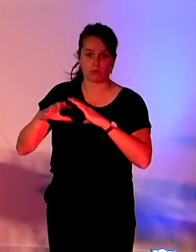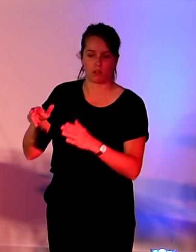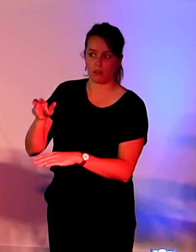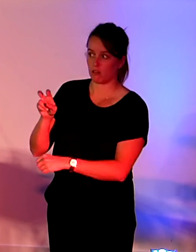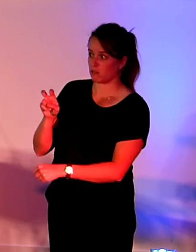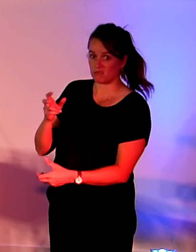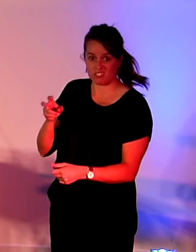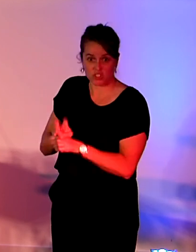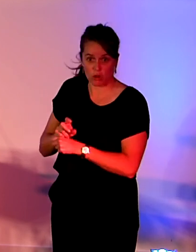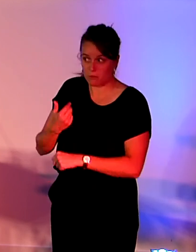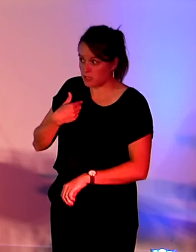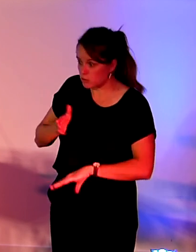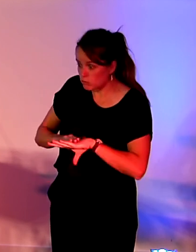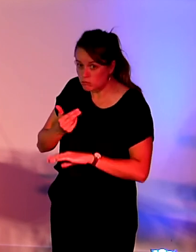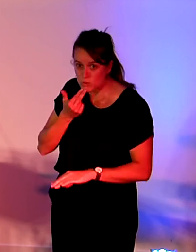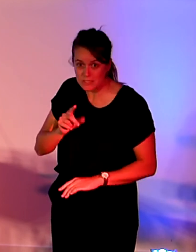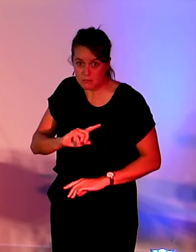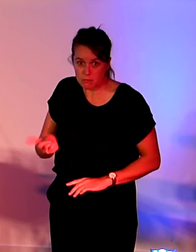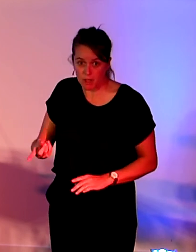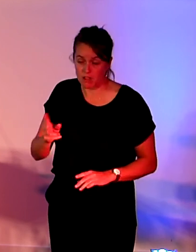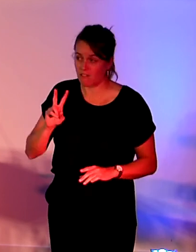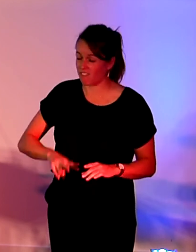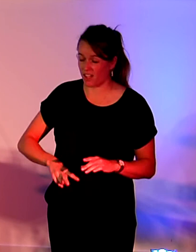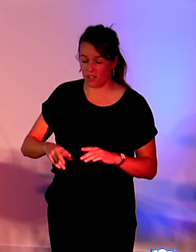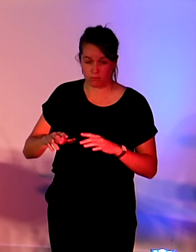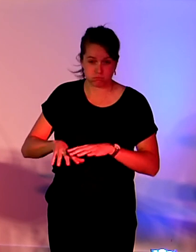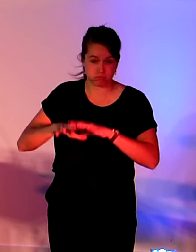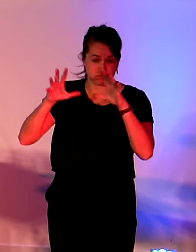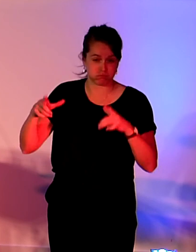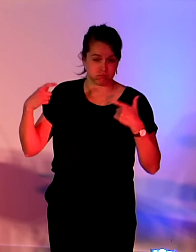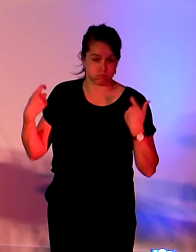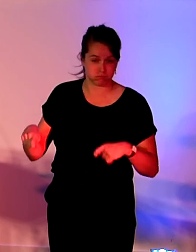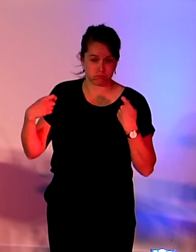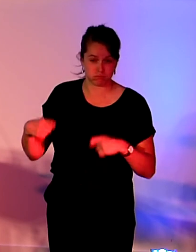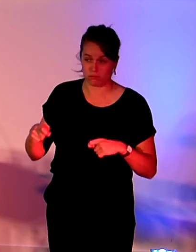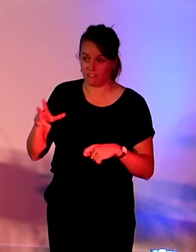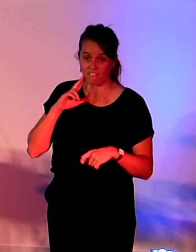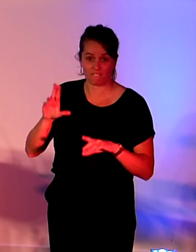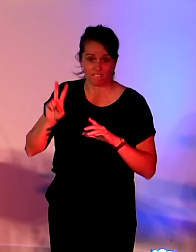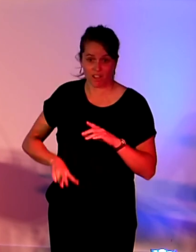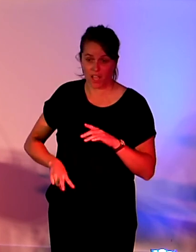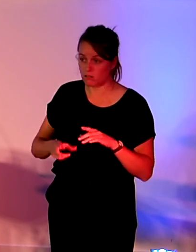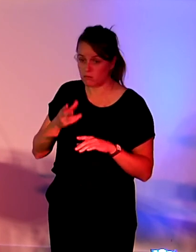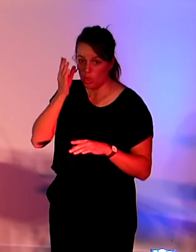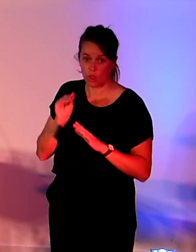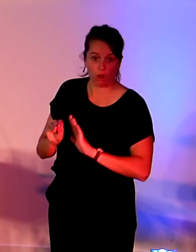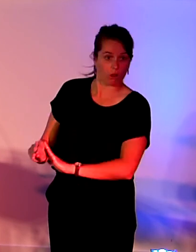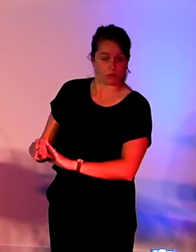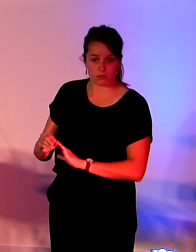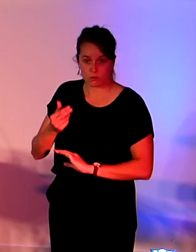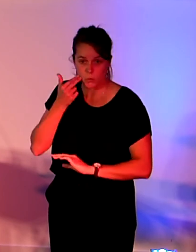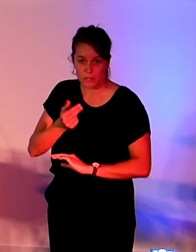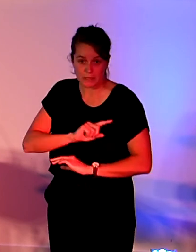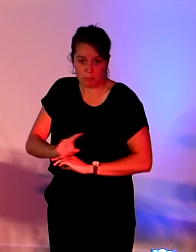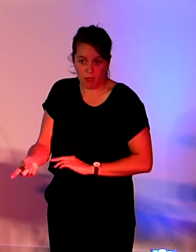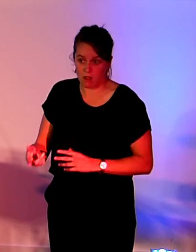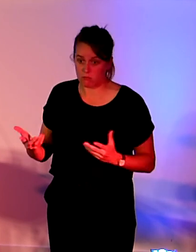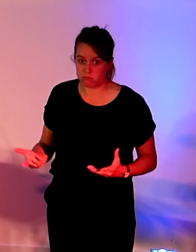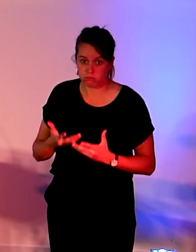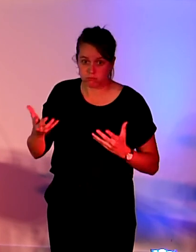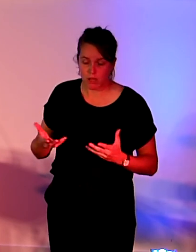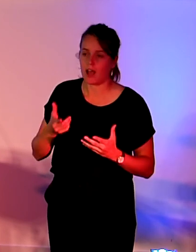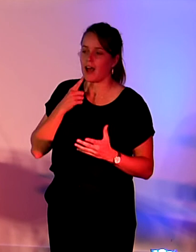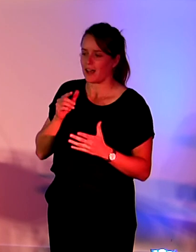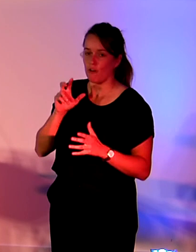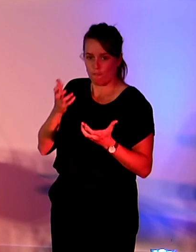54 et 113 millions de téléphones qui dorment dans les tiroirs des Français. Donc, voilà, ces opérations de